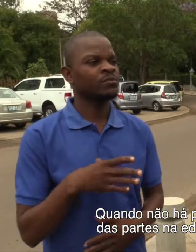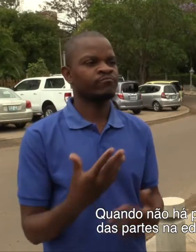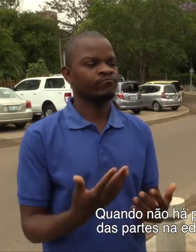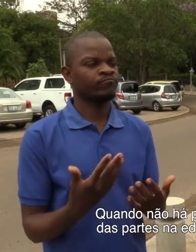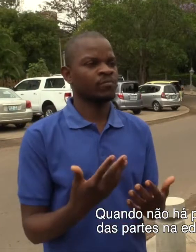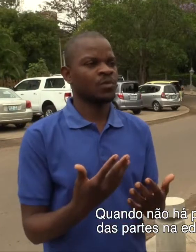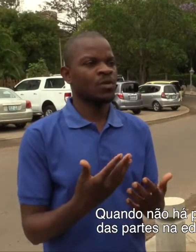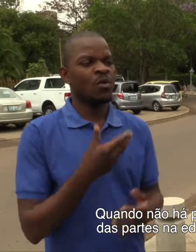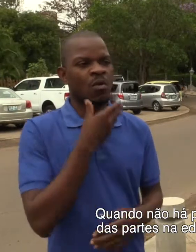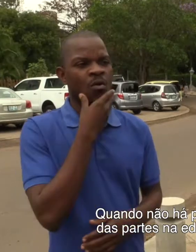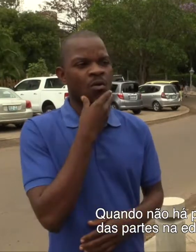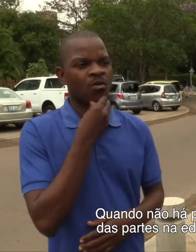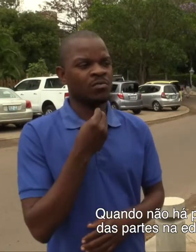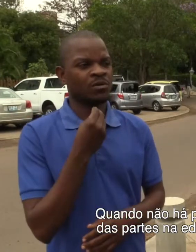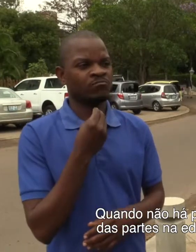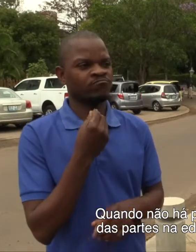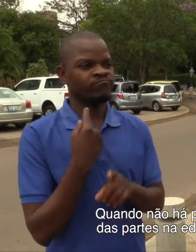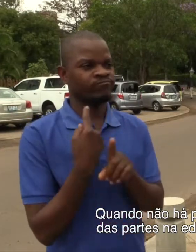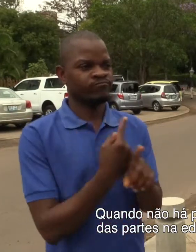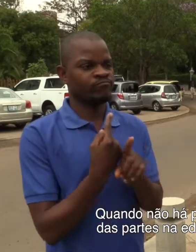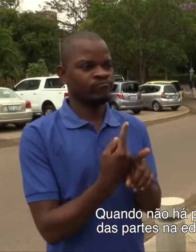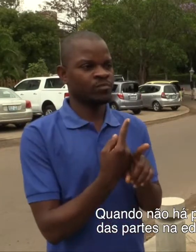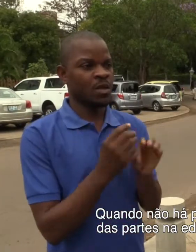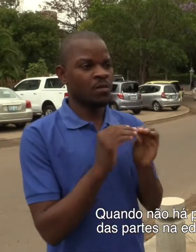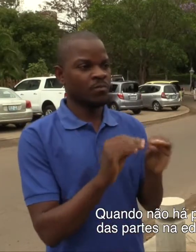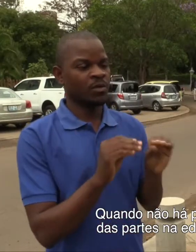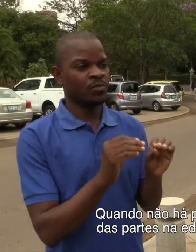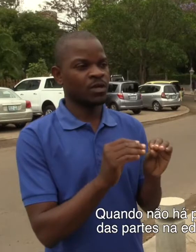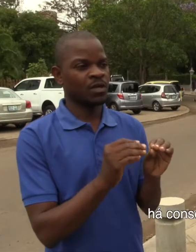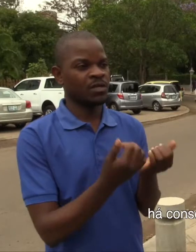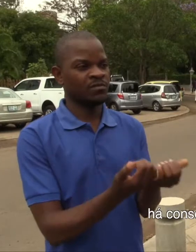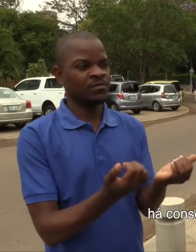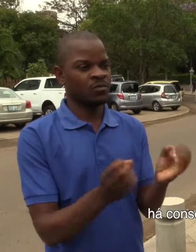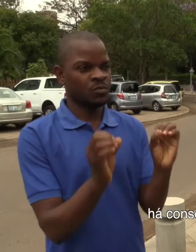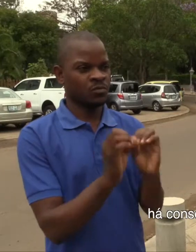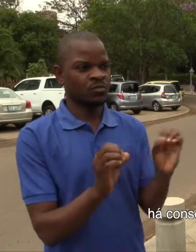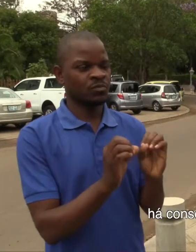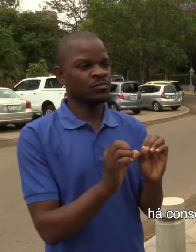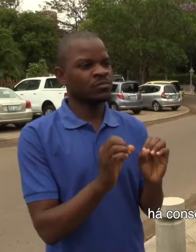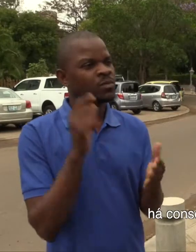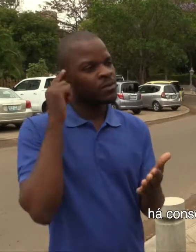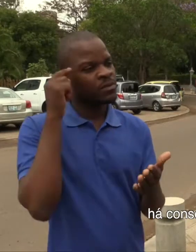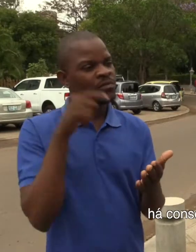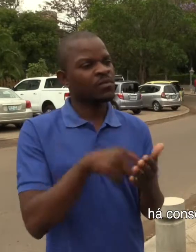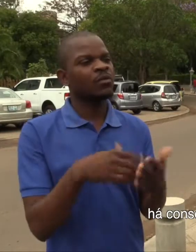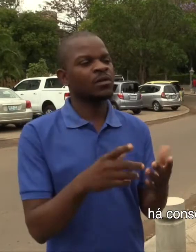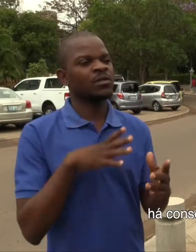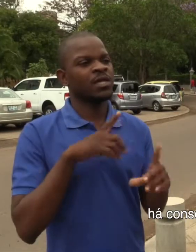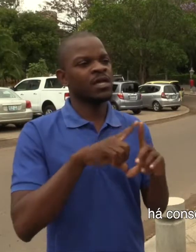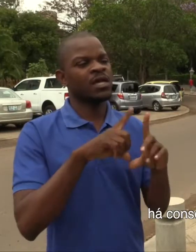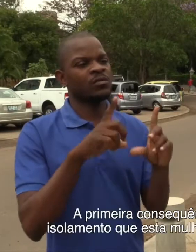não participação de ambas as partes na educação desse filho. Há aqui consequências.